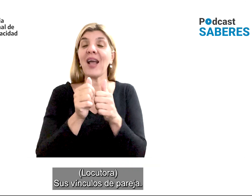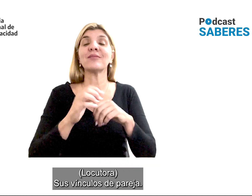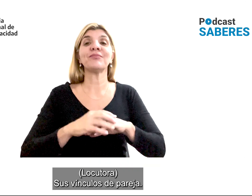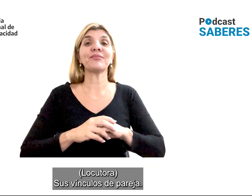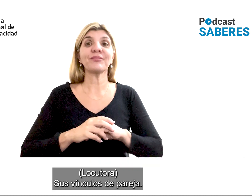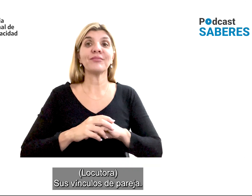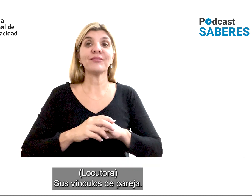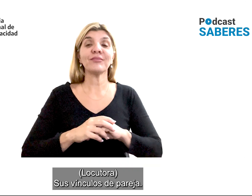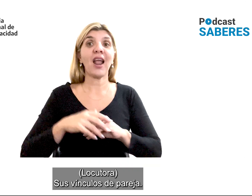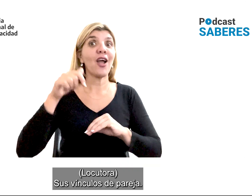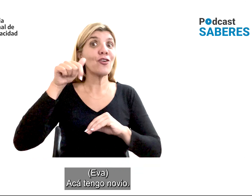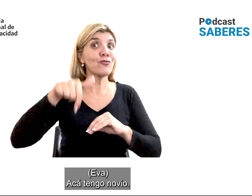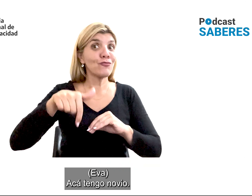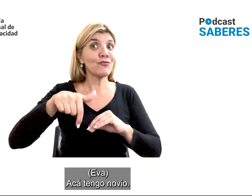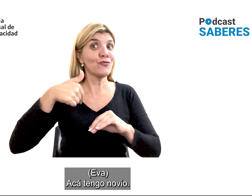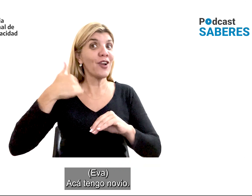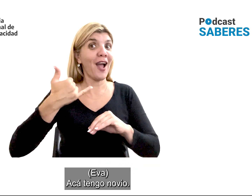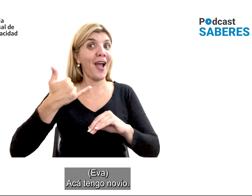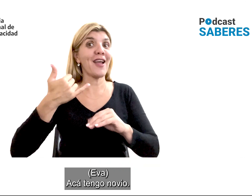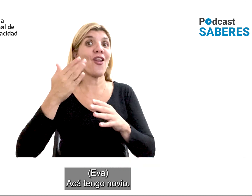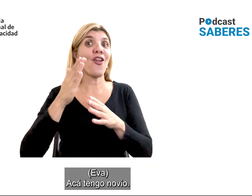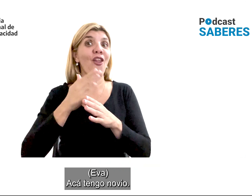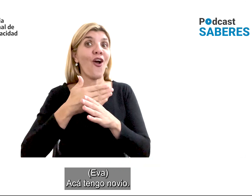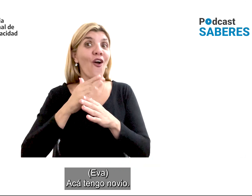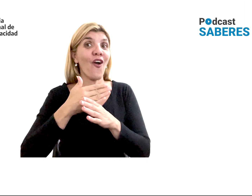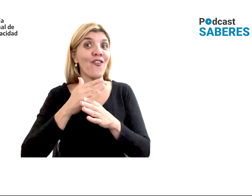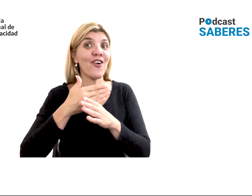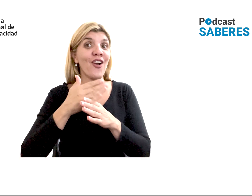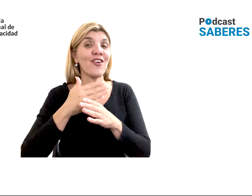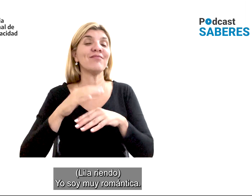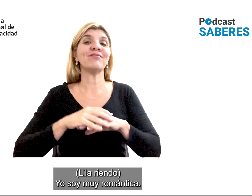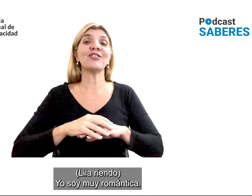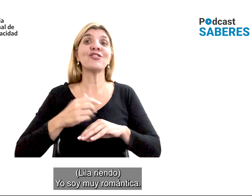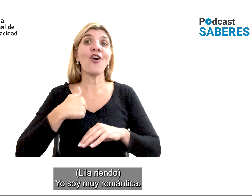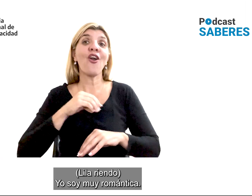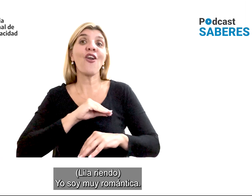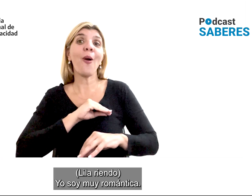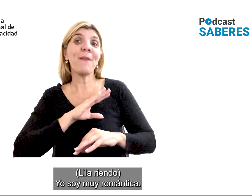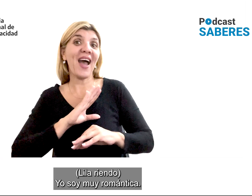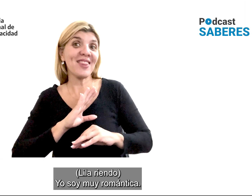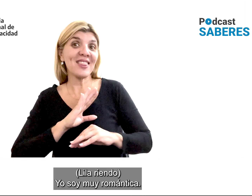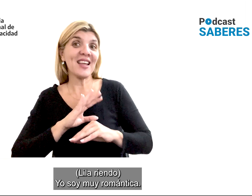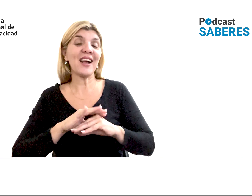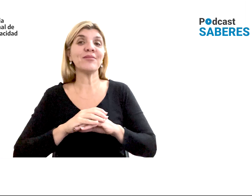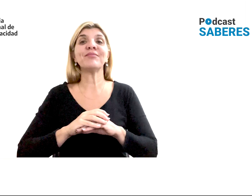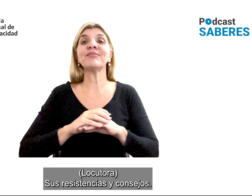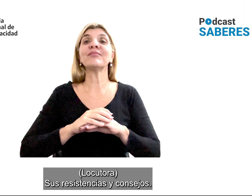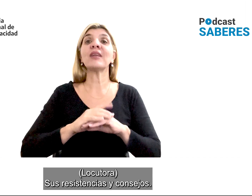Sus vínculos de pareja. ¿Acá? Sí. Tengo novio. Yo soy muy romántica.